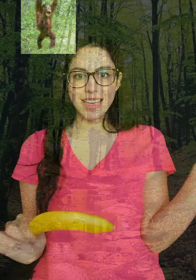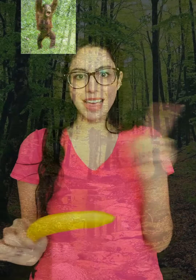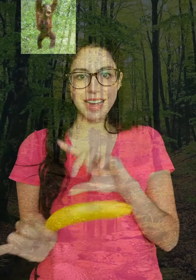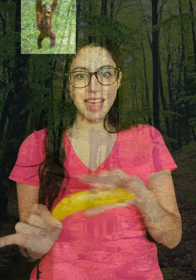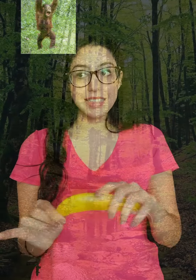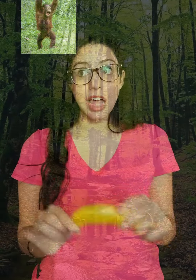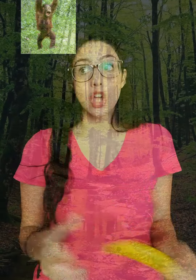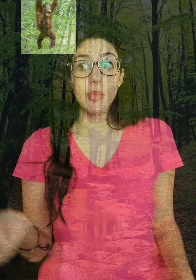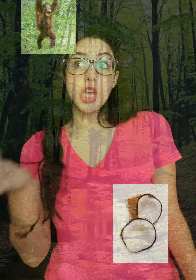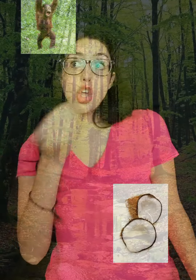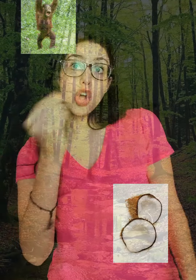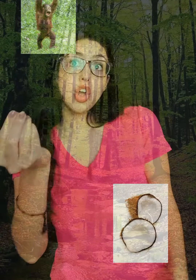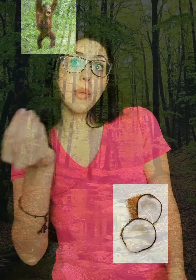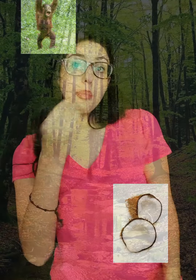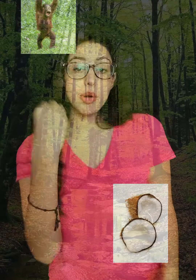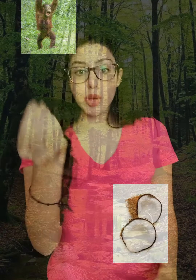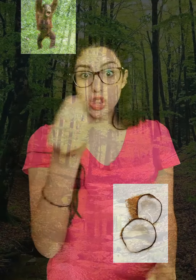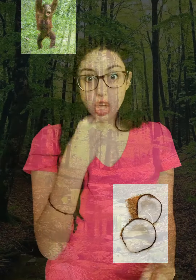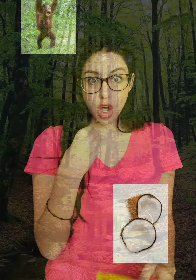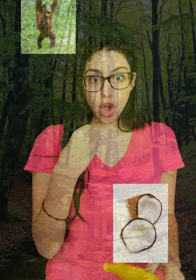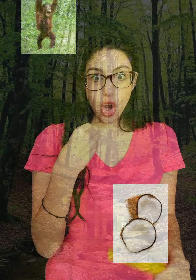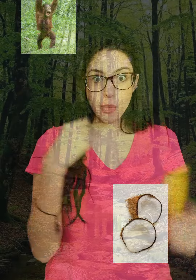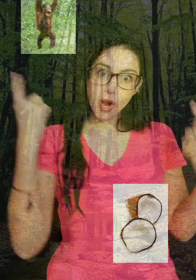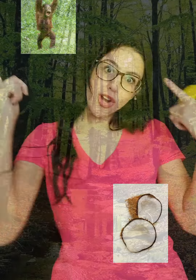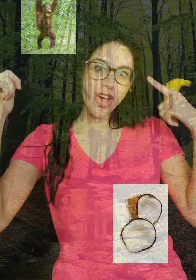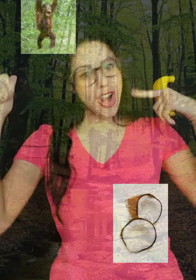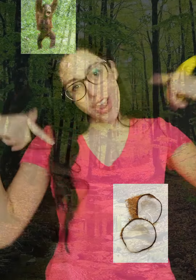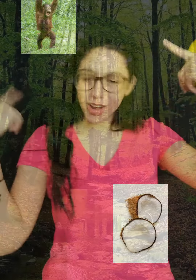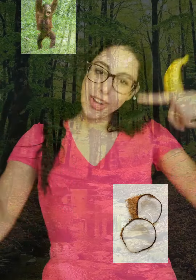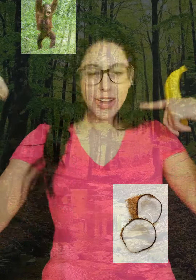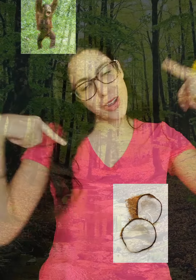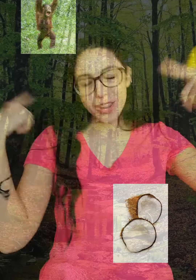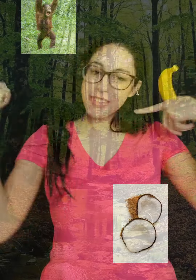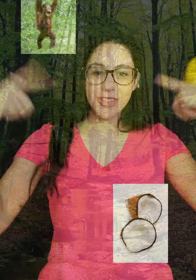ganas. Come coco por montón, mono loco y gordo inflón.